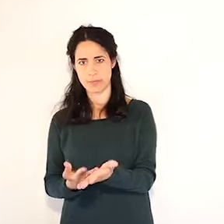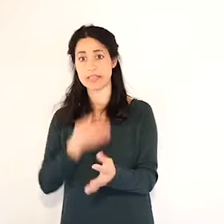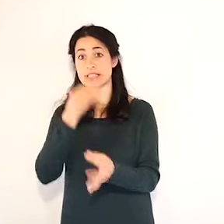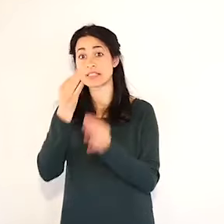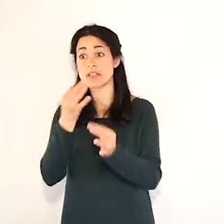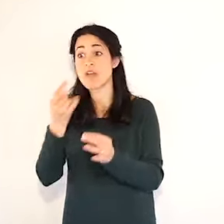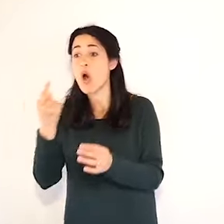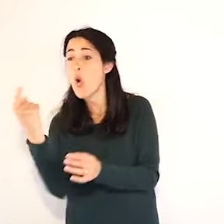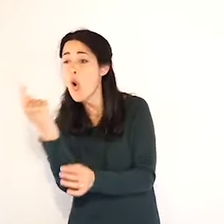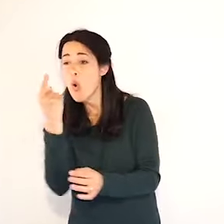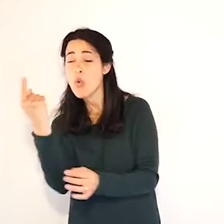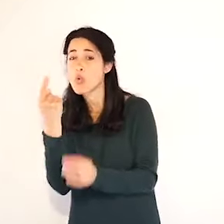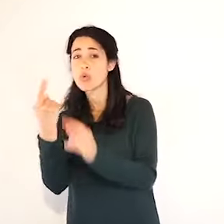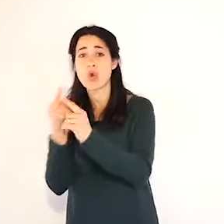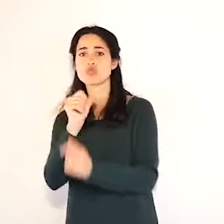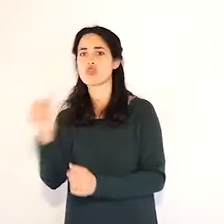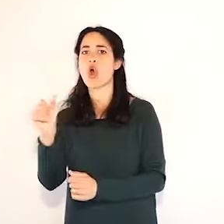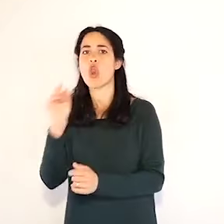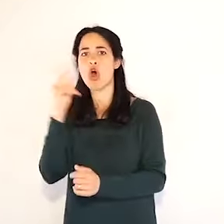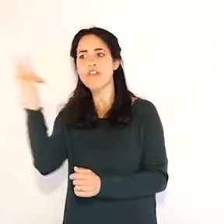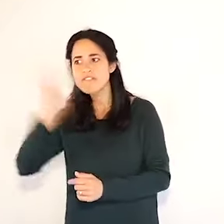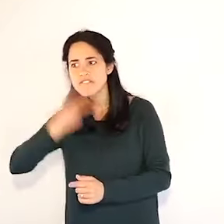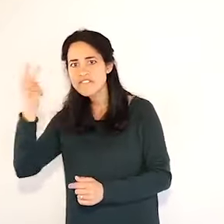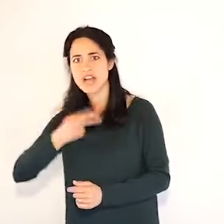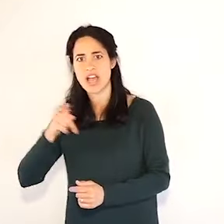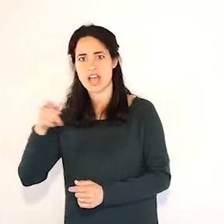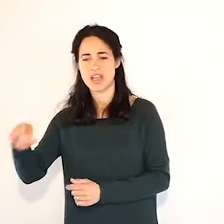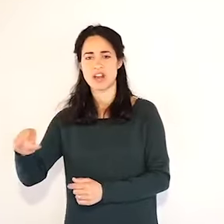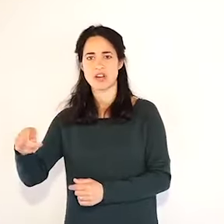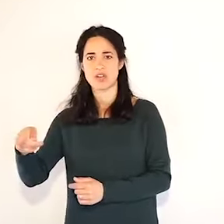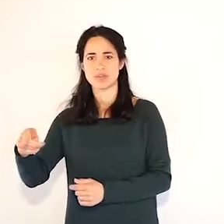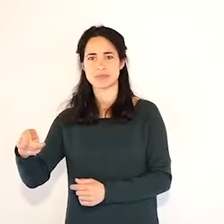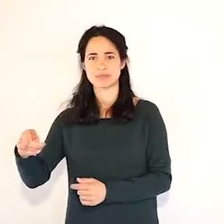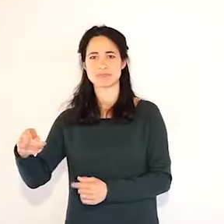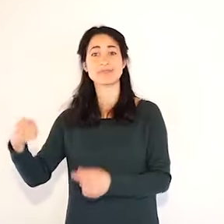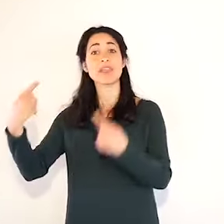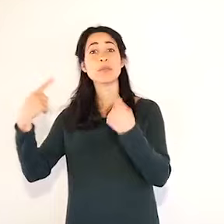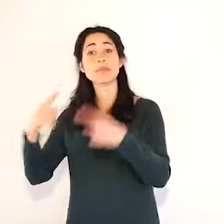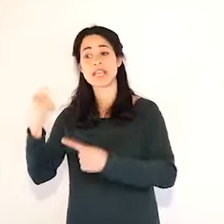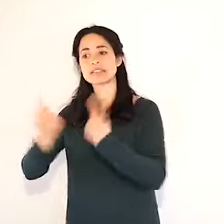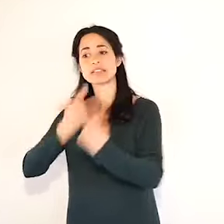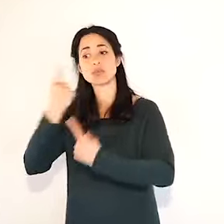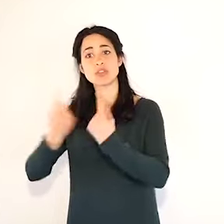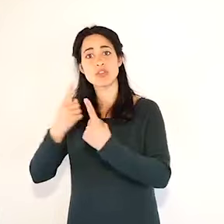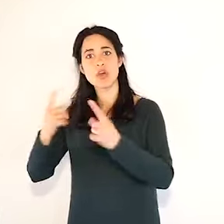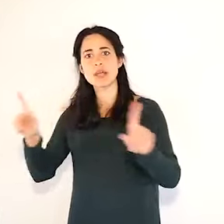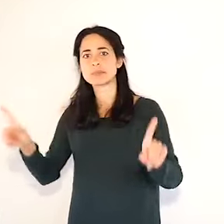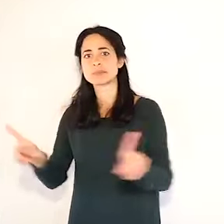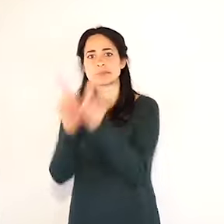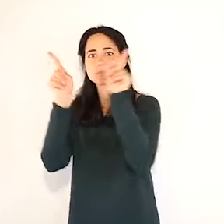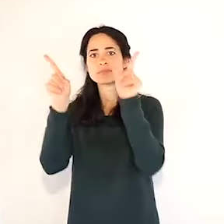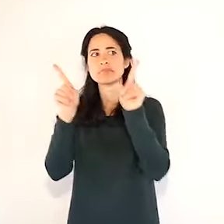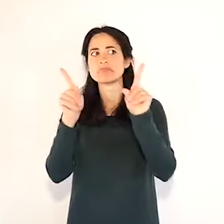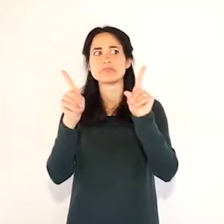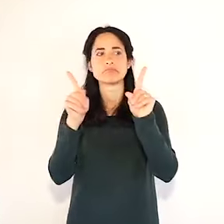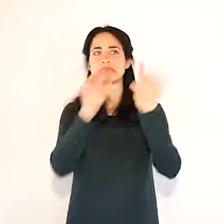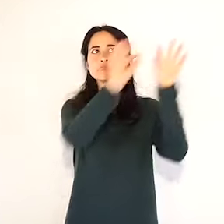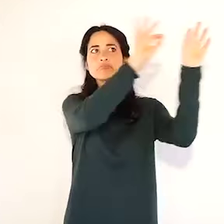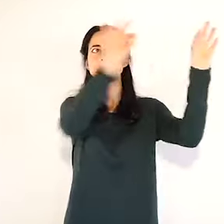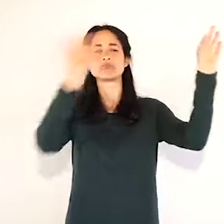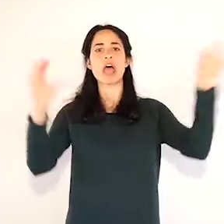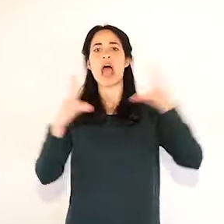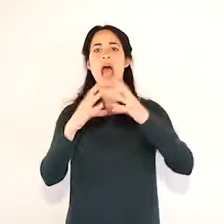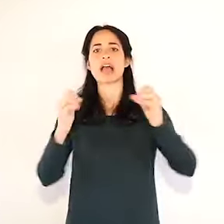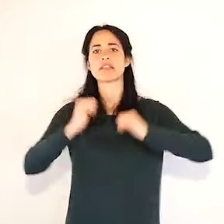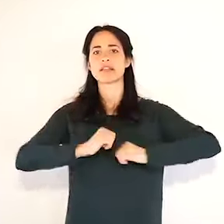accadendo in diverse aziende sanitarie dove stiamo procedendo, ormai vi ho detto ieri siamo dal 30 al